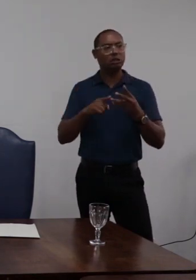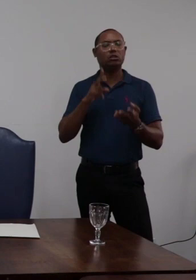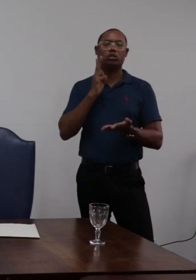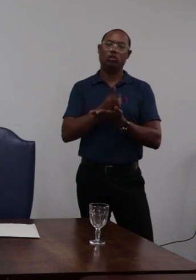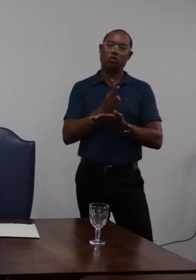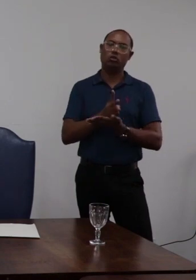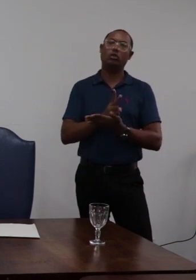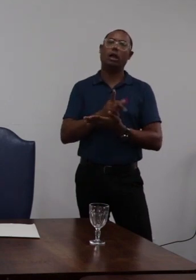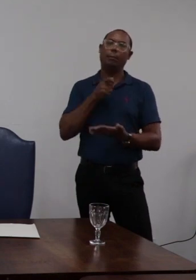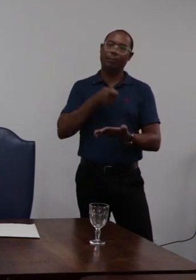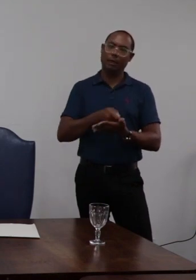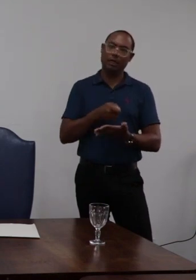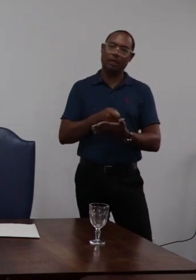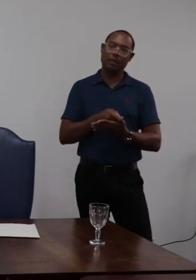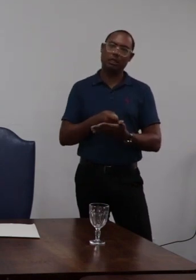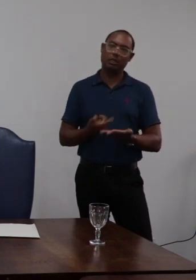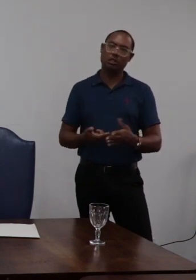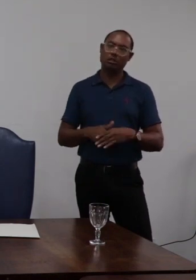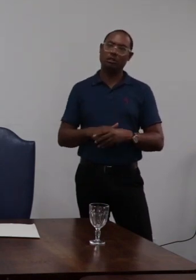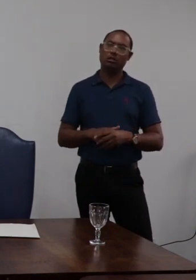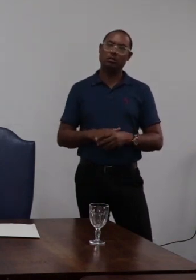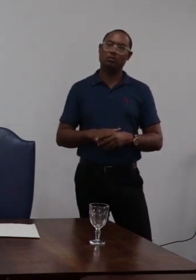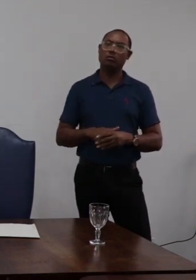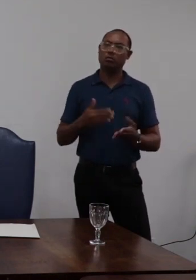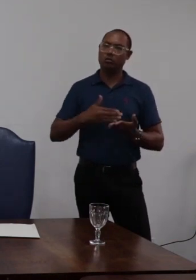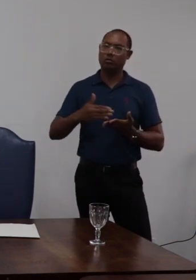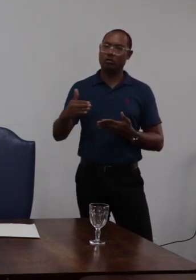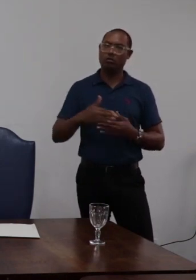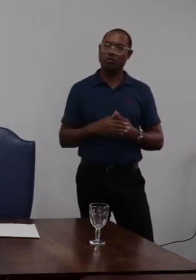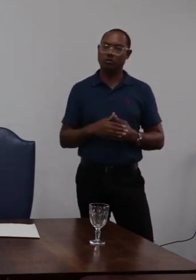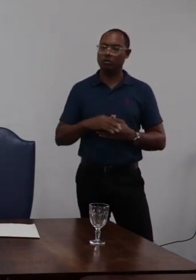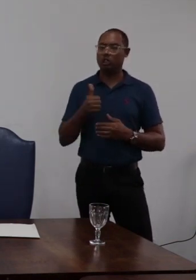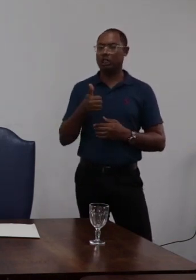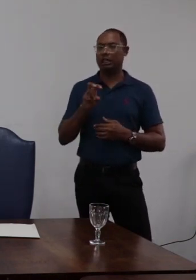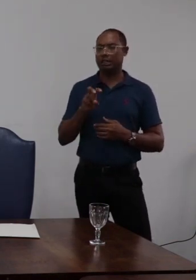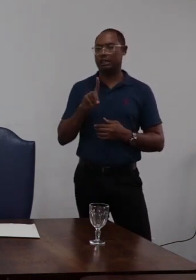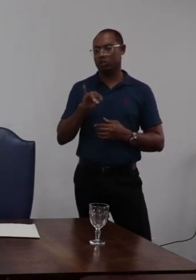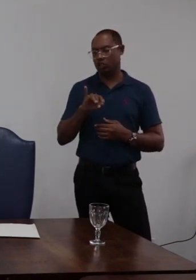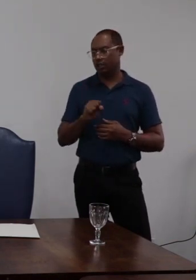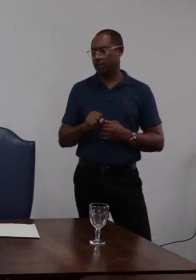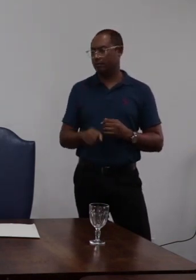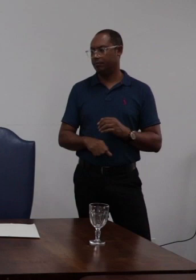essa penalidade para o prazo de 15 dias